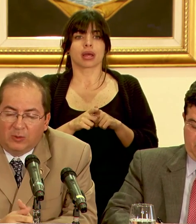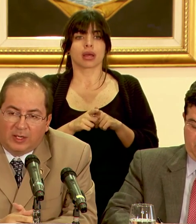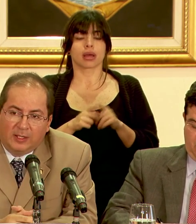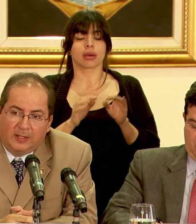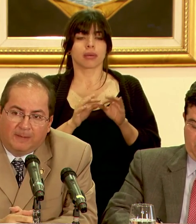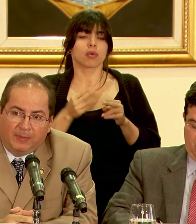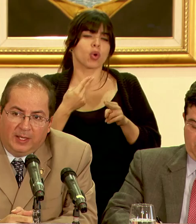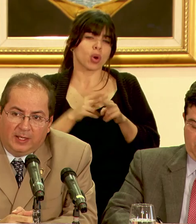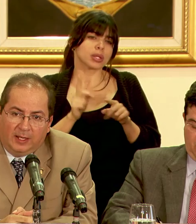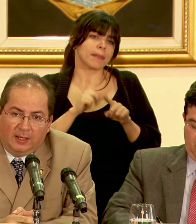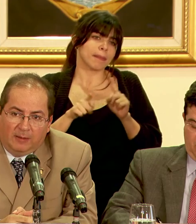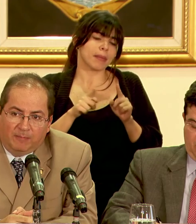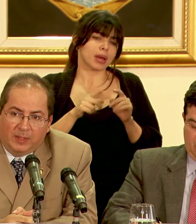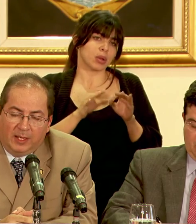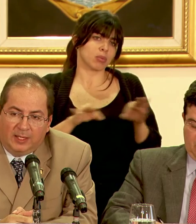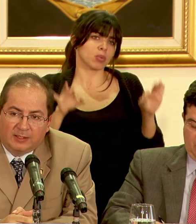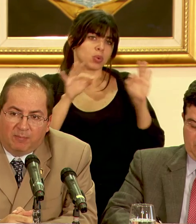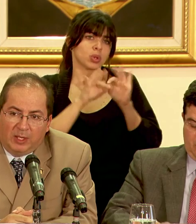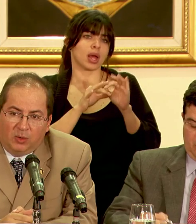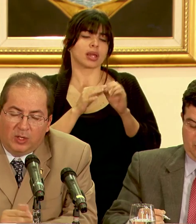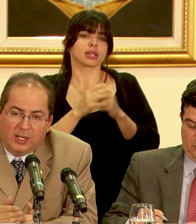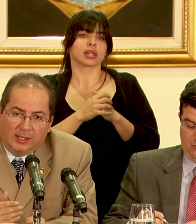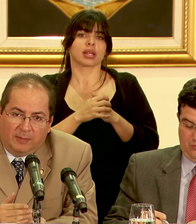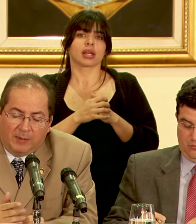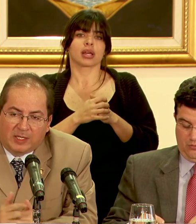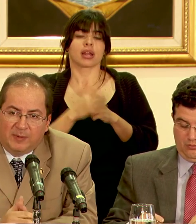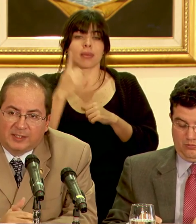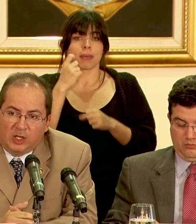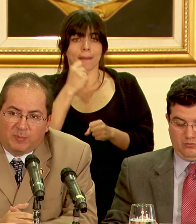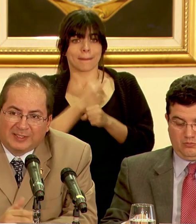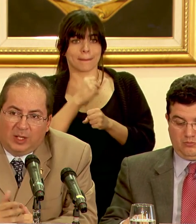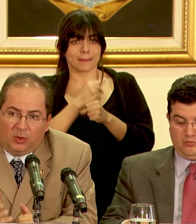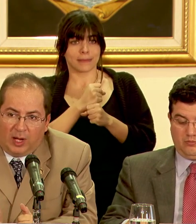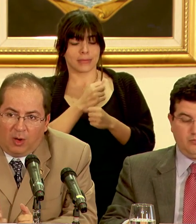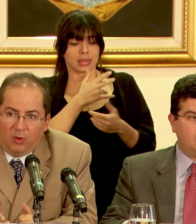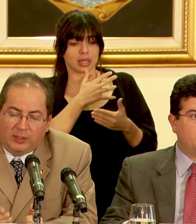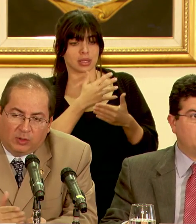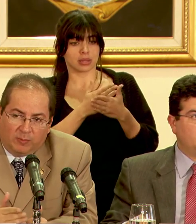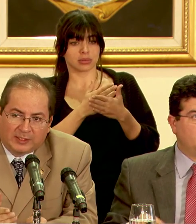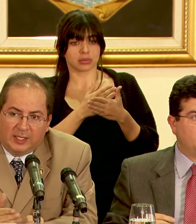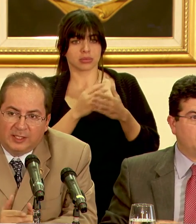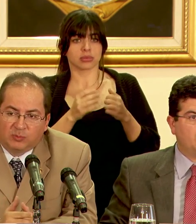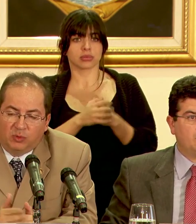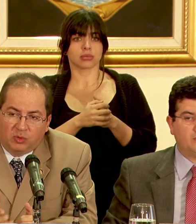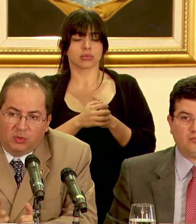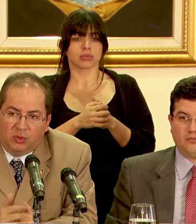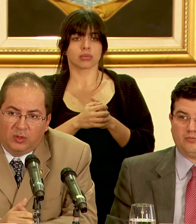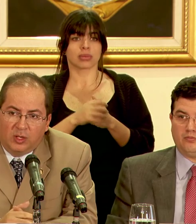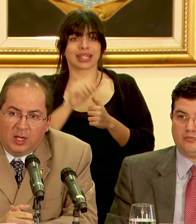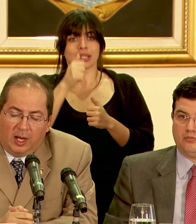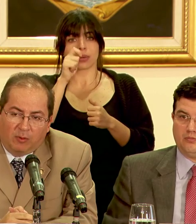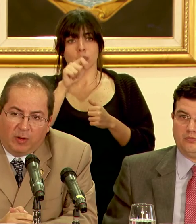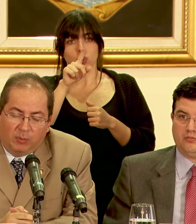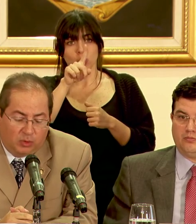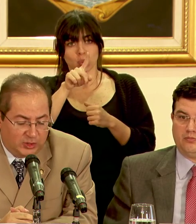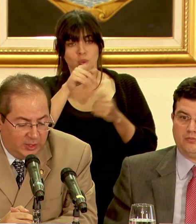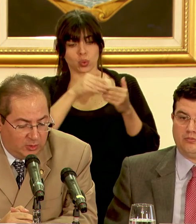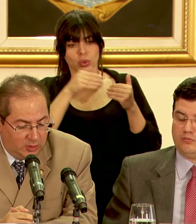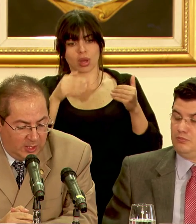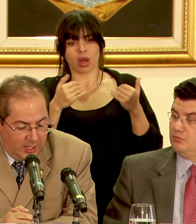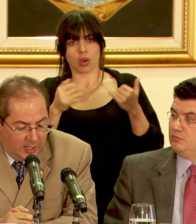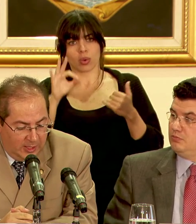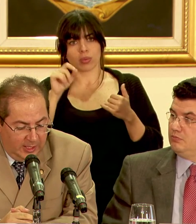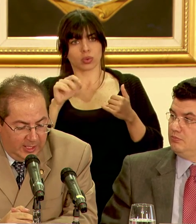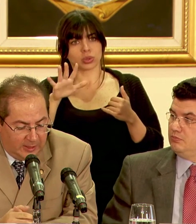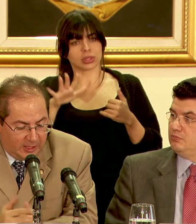significativa en el en el desempleo del primer trimestre del año pasado a hoy cuando pasa de 10.1 a 9.5